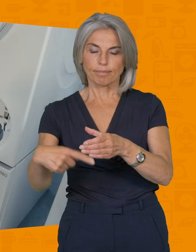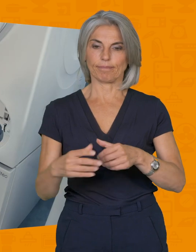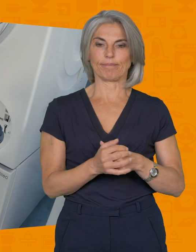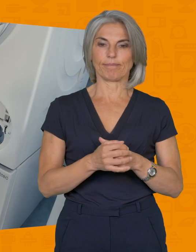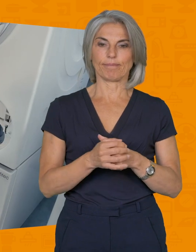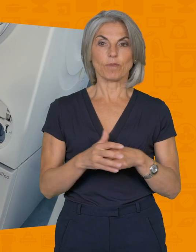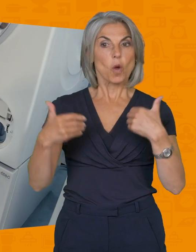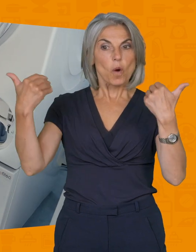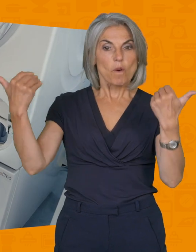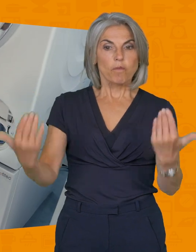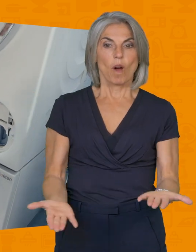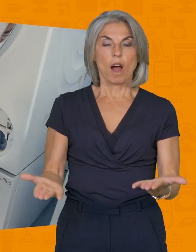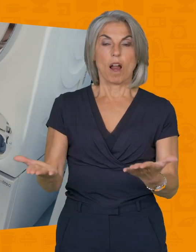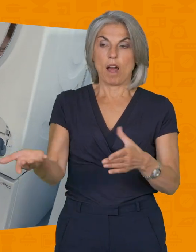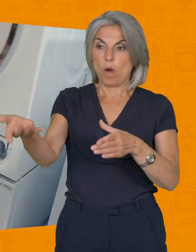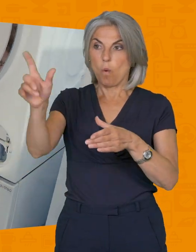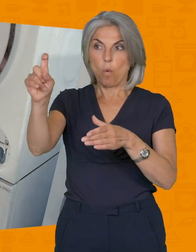Voilà, on a vidangé la machine.